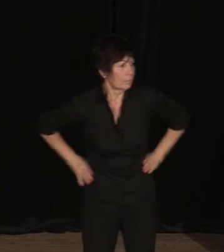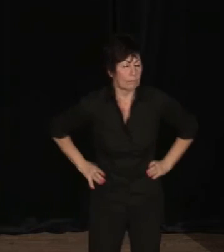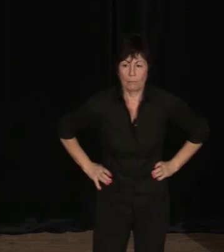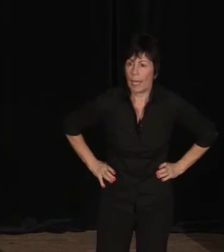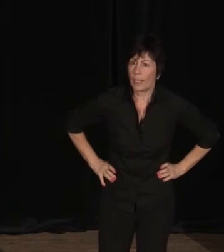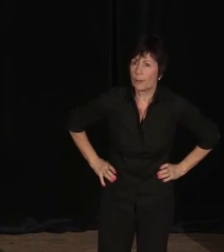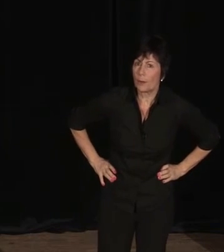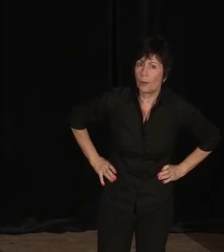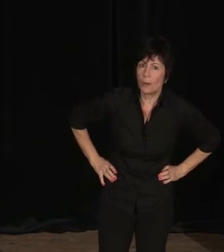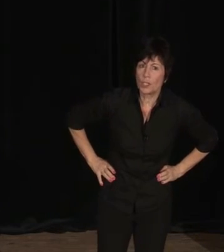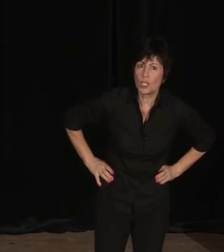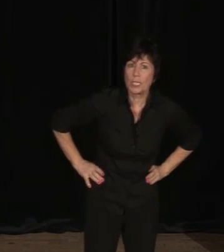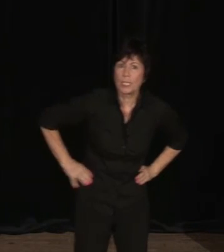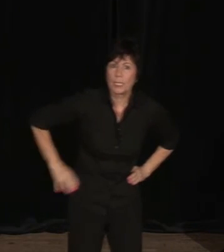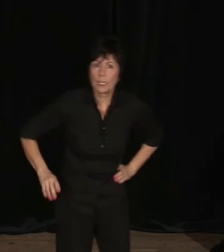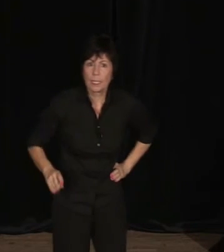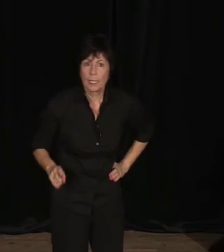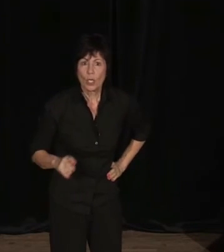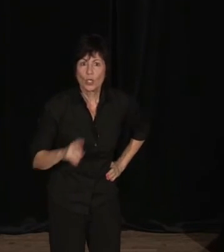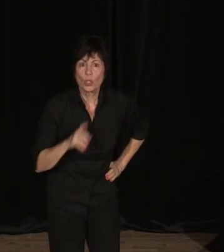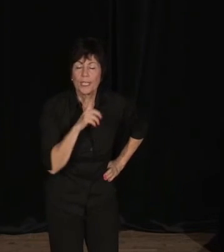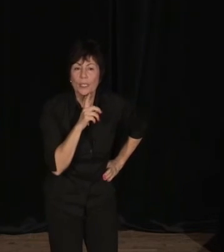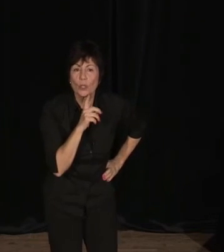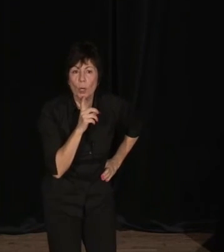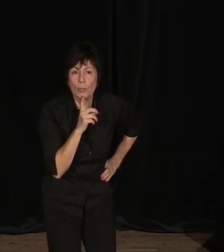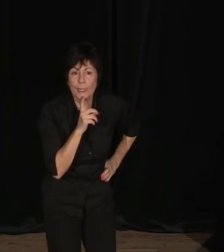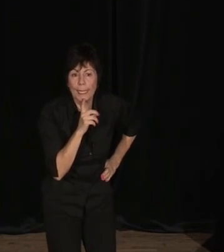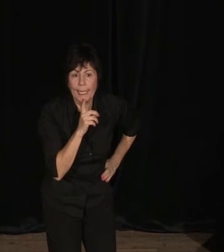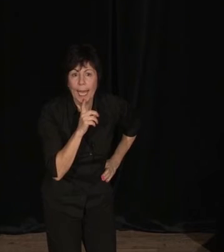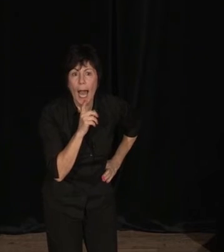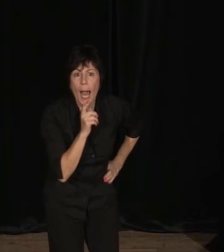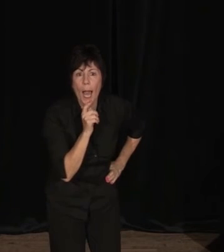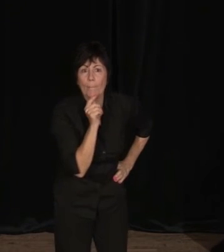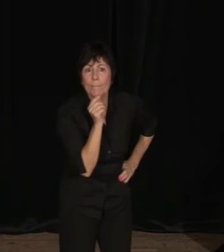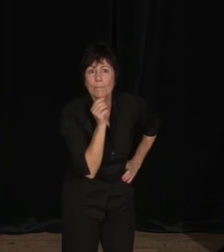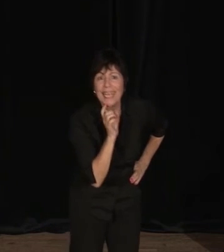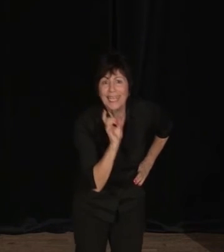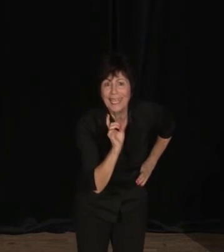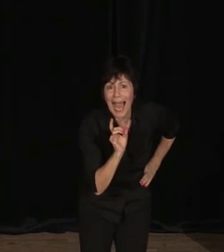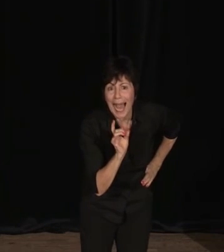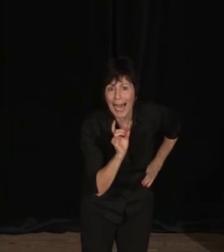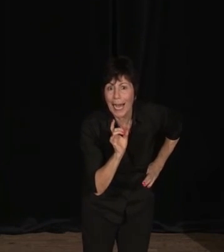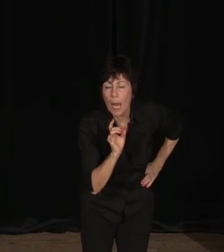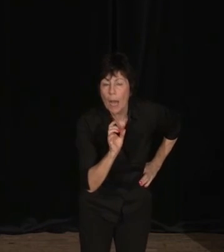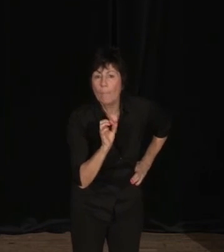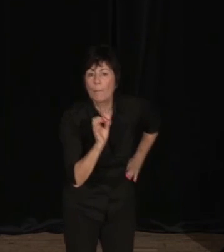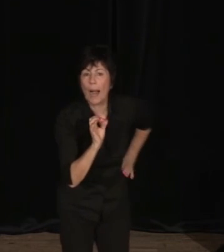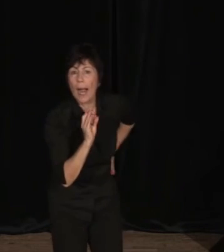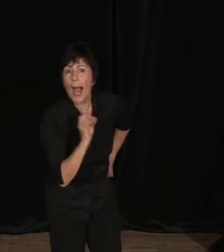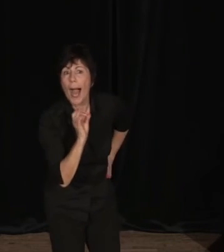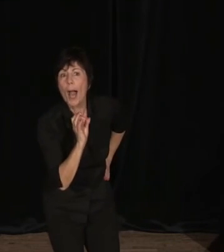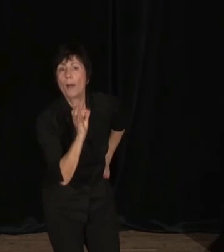Mais attends, génie, je t'ai demandé un milliard, pas un